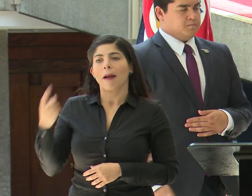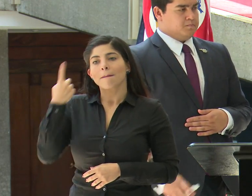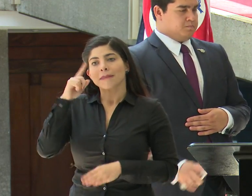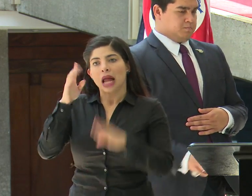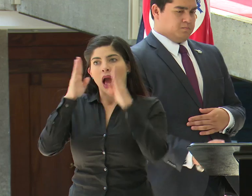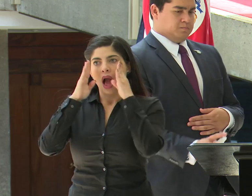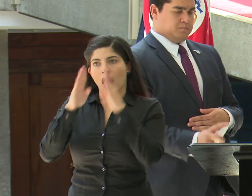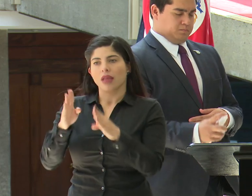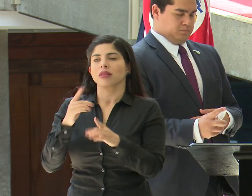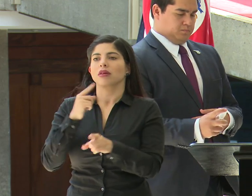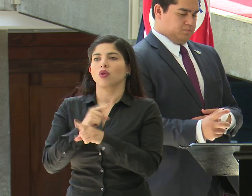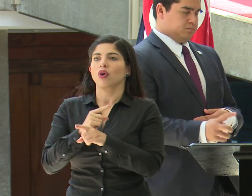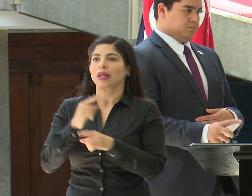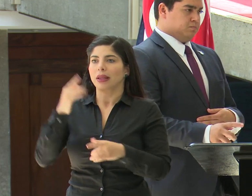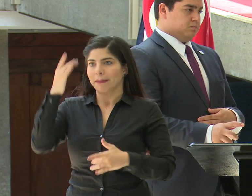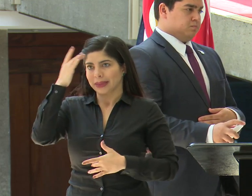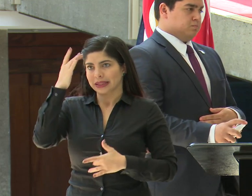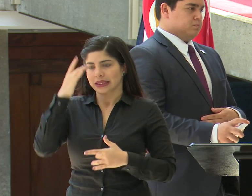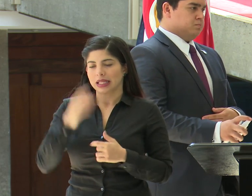atención adecuada de los pacientes.